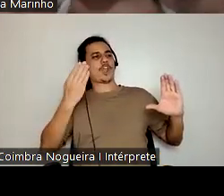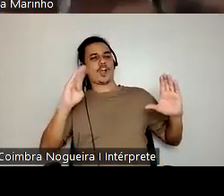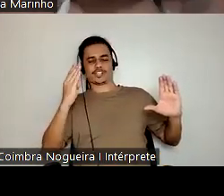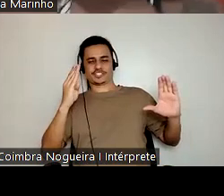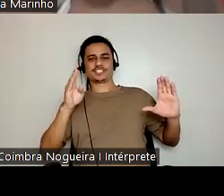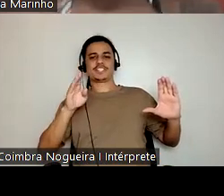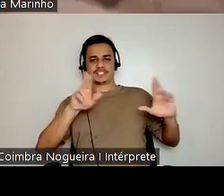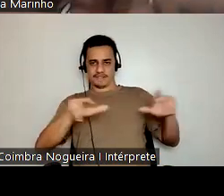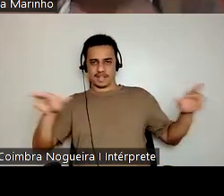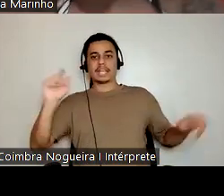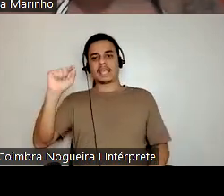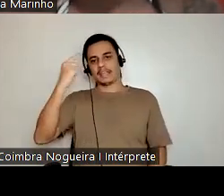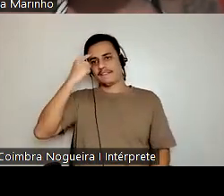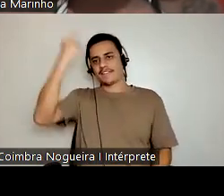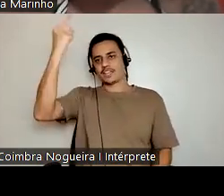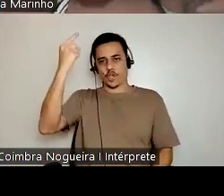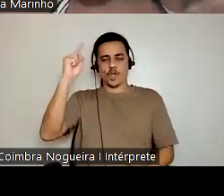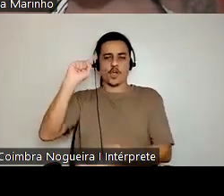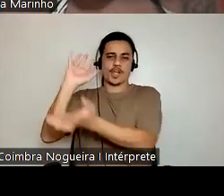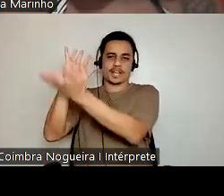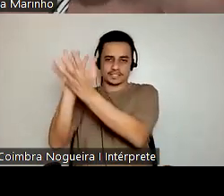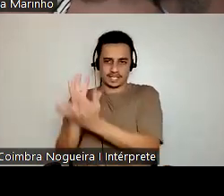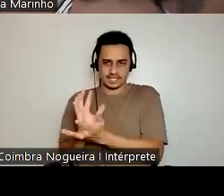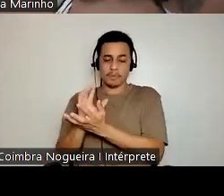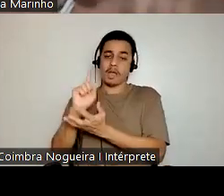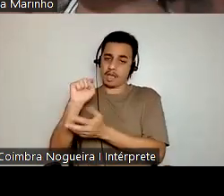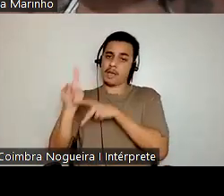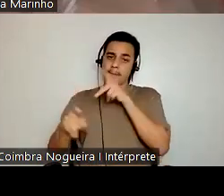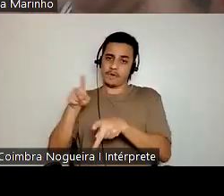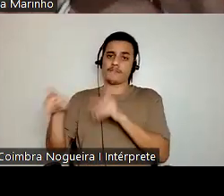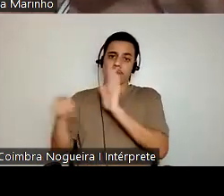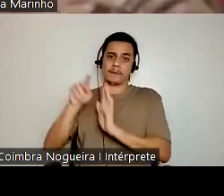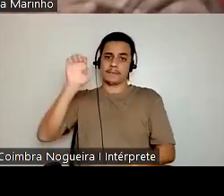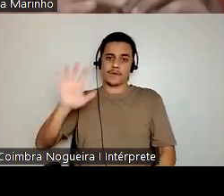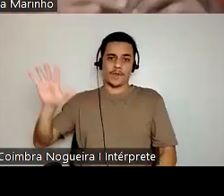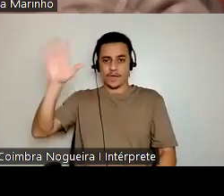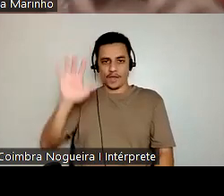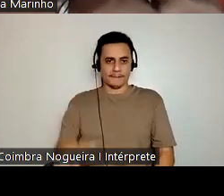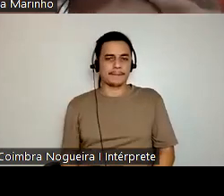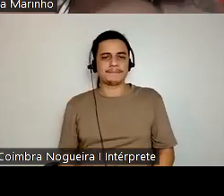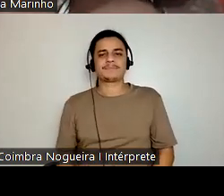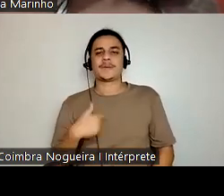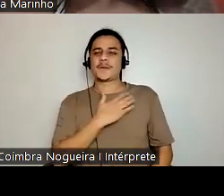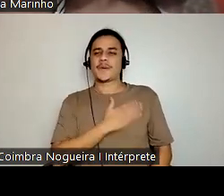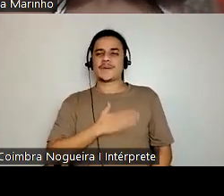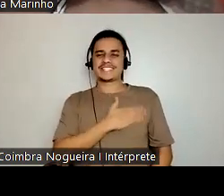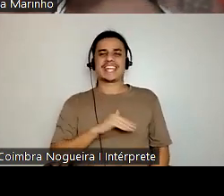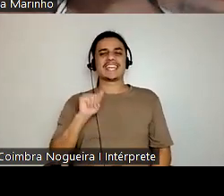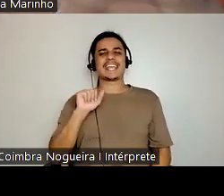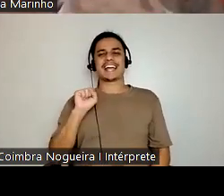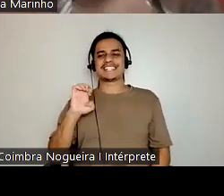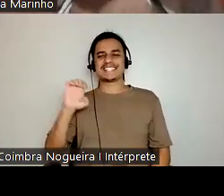que foram os povos europeus. Então, uma distinção de tom da pele, achei lindo quando o Cazé falou, agora eu vou aderir para Cazé,